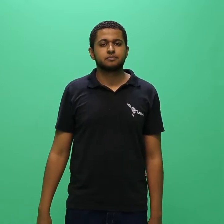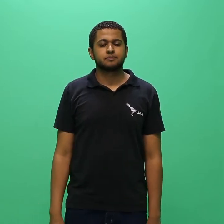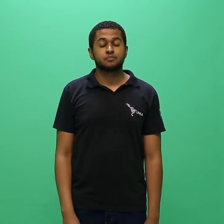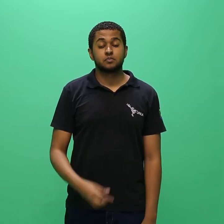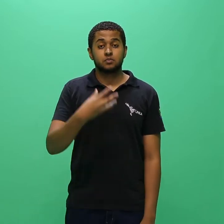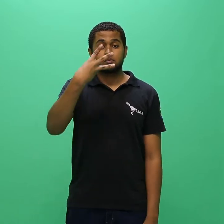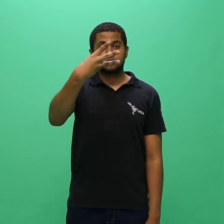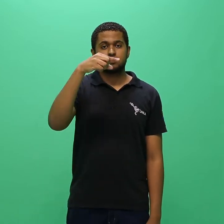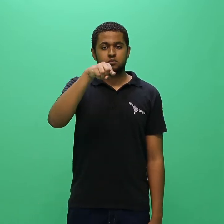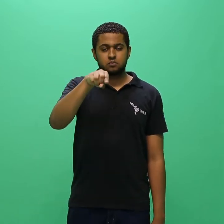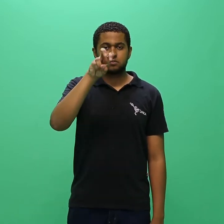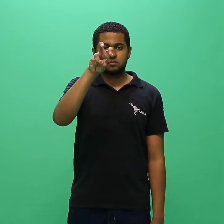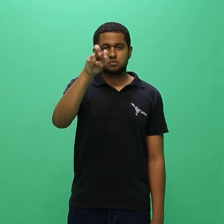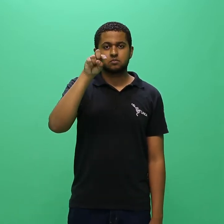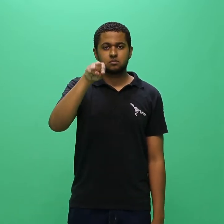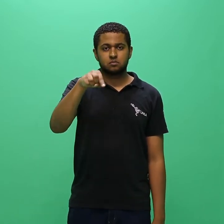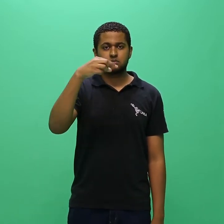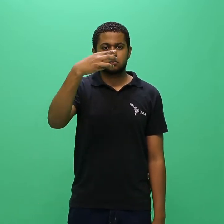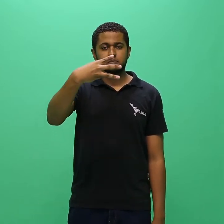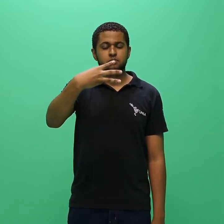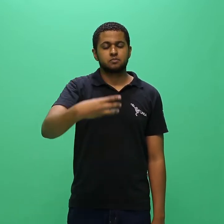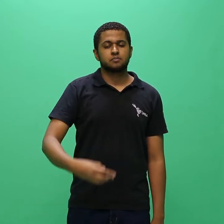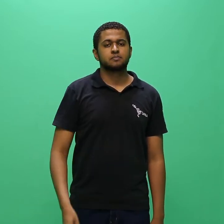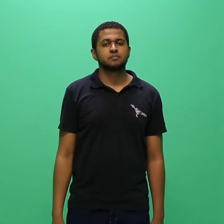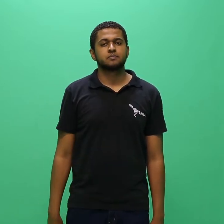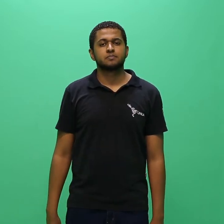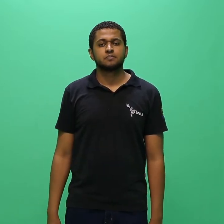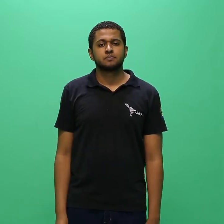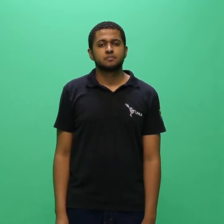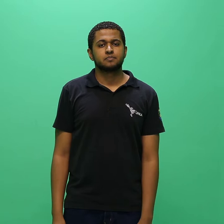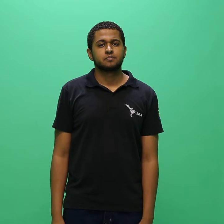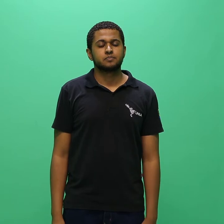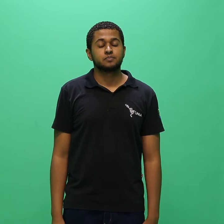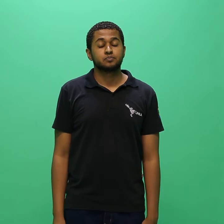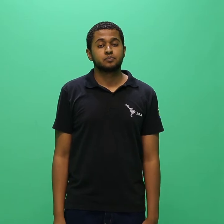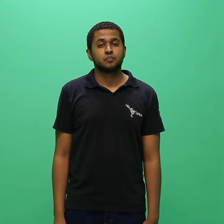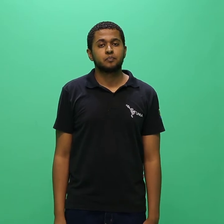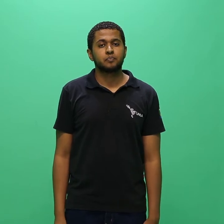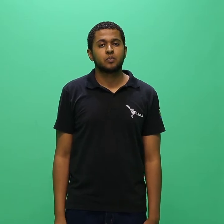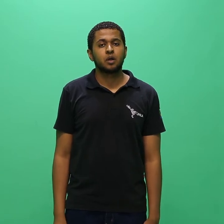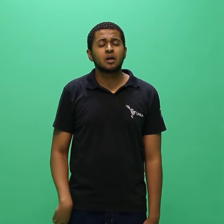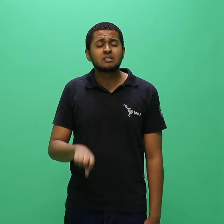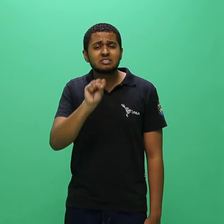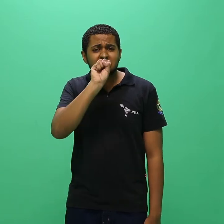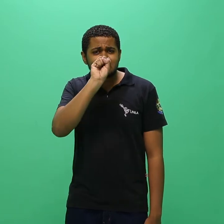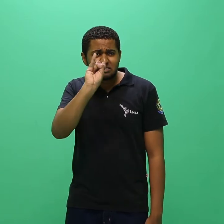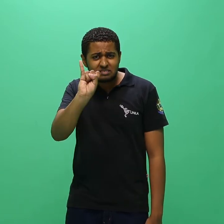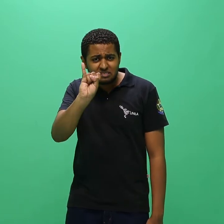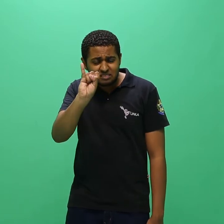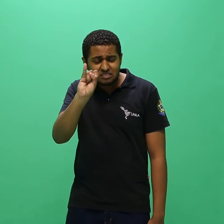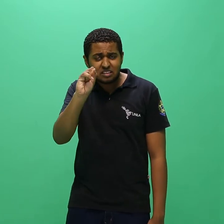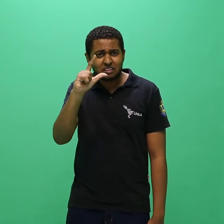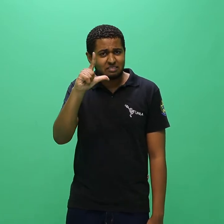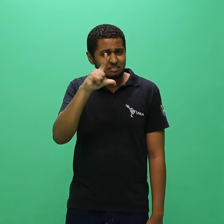3.5.3. Nos casos em que haverá aplicação de avaliação